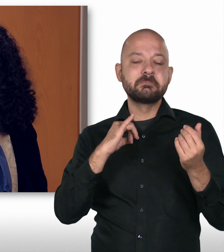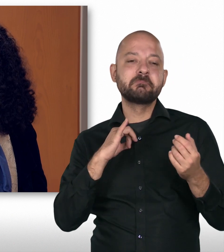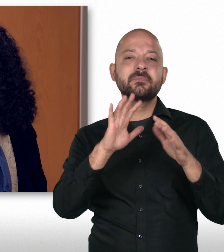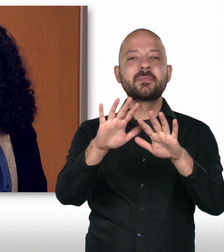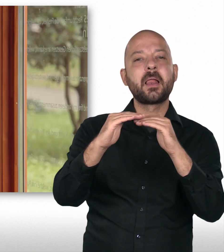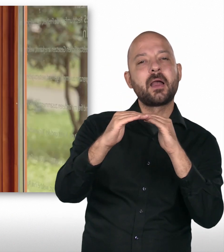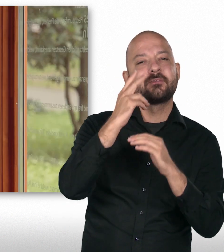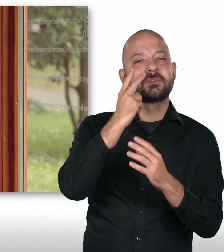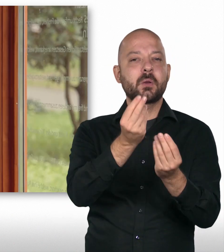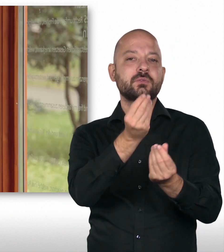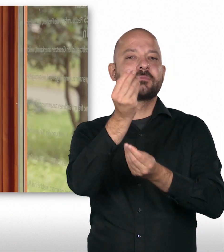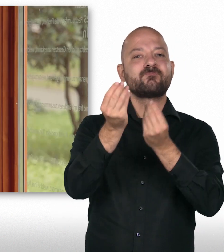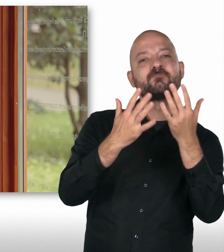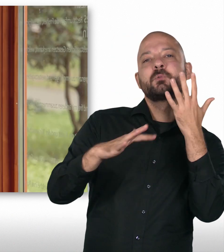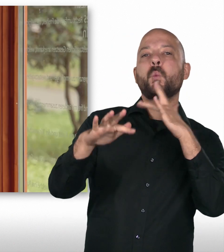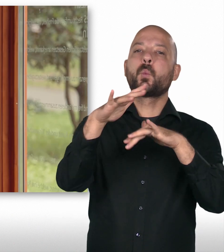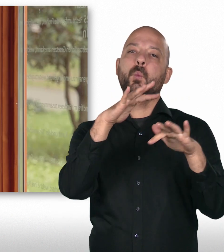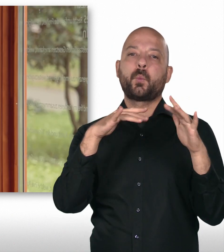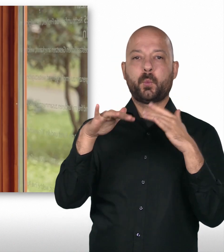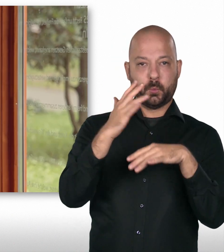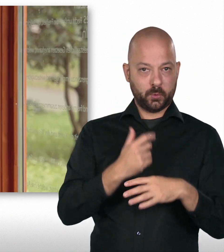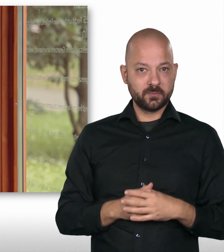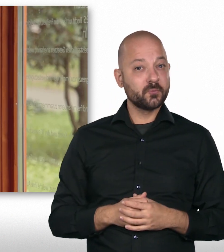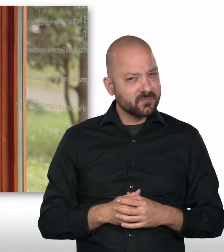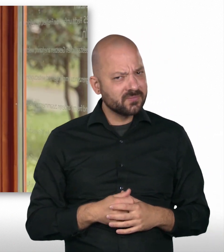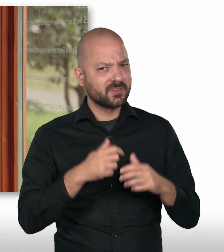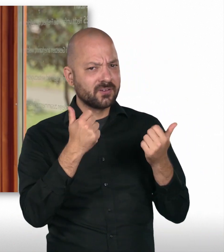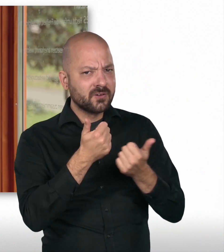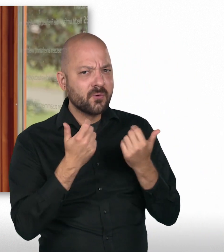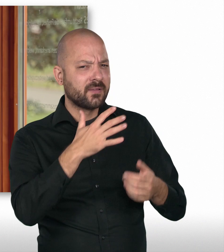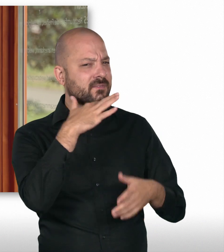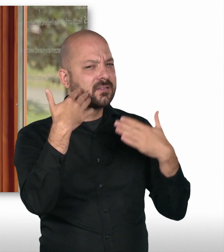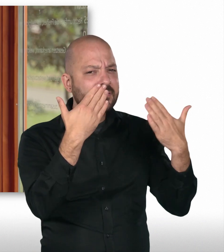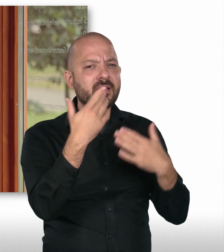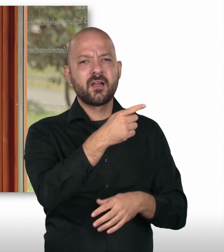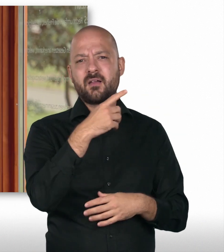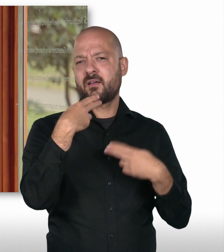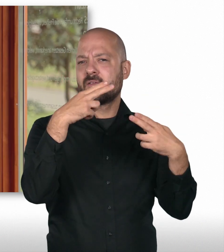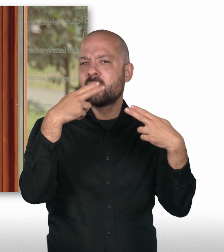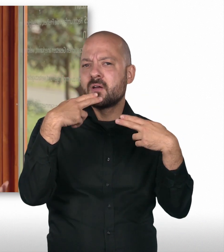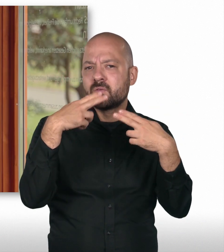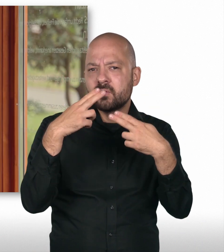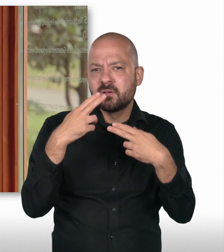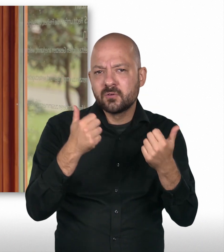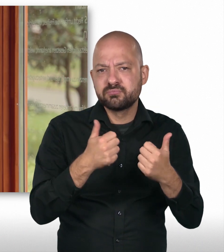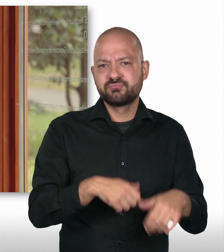cool. Hanim, erstmal vielen, vielen Dank für die ganzen Antworten heute. Ich finde es mega spannend, auch mal zu sehen, wie man so als